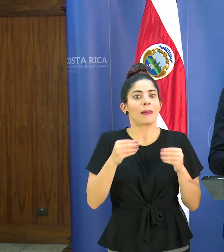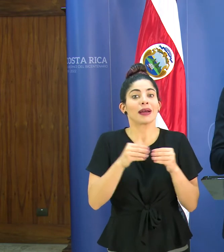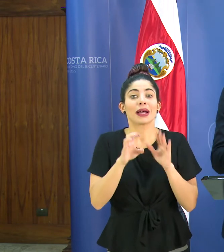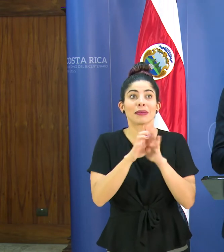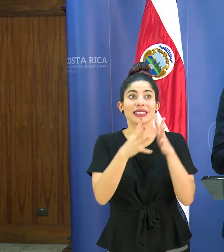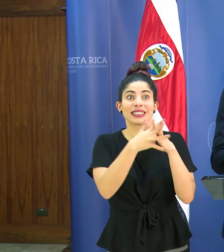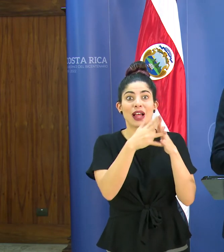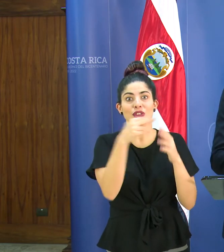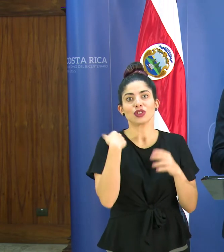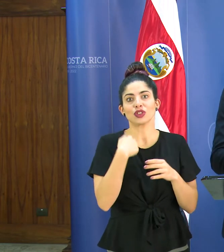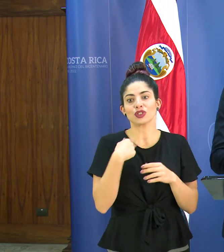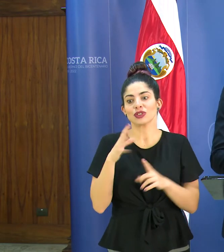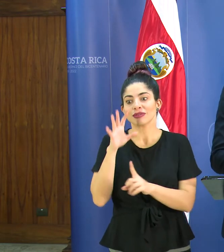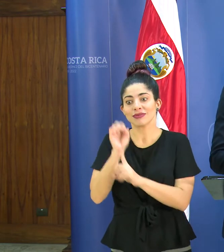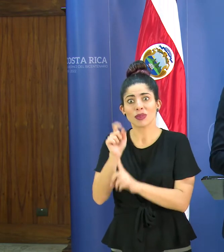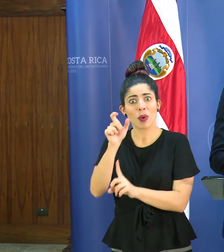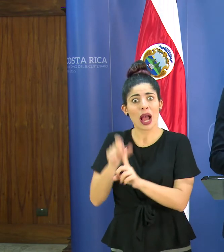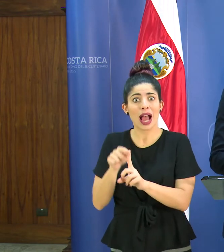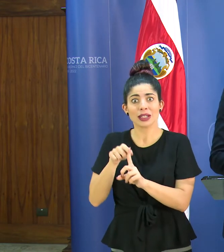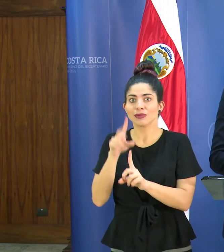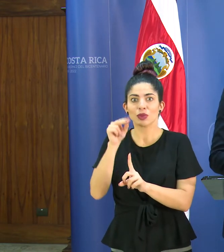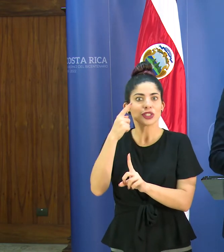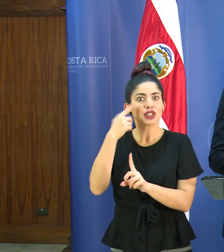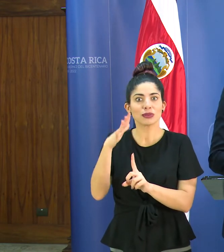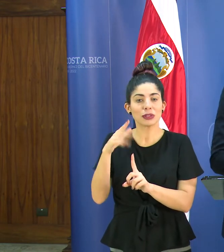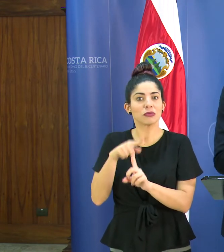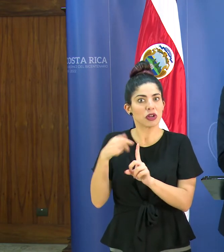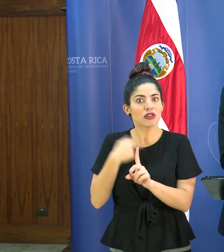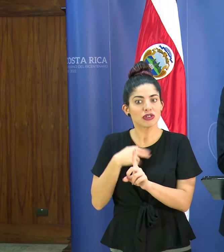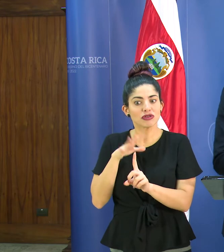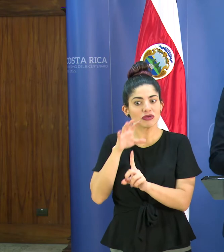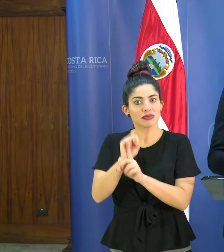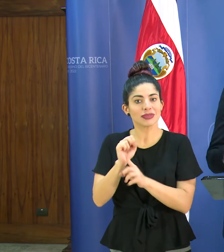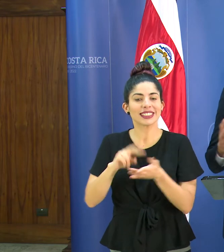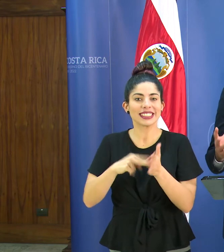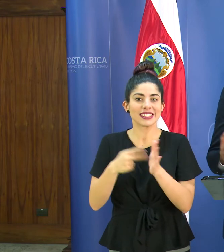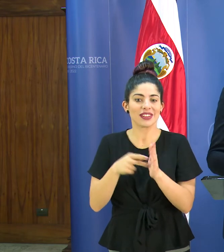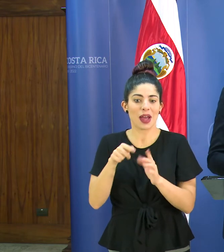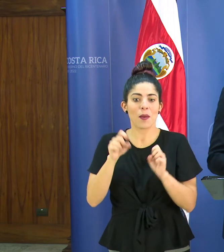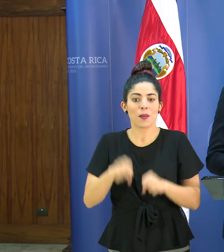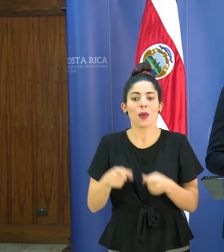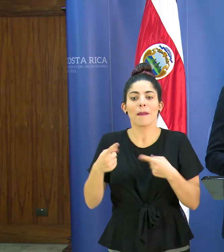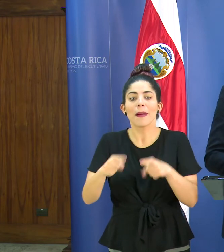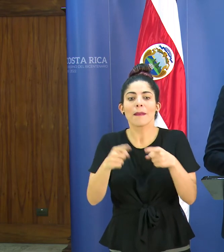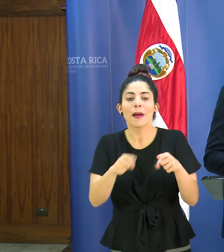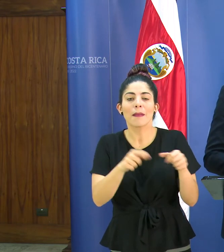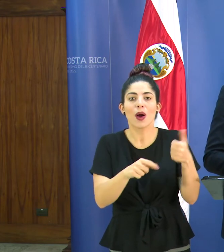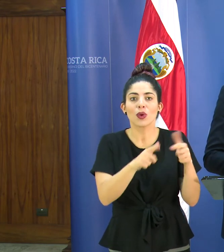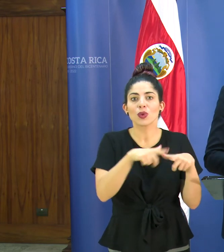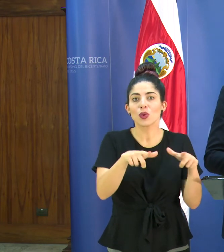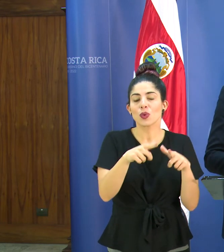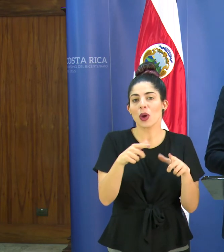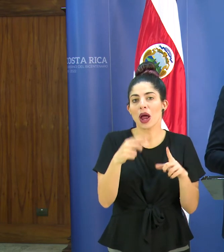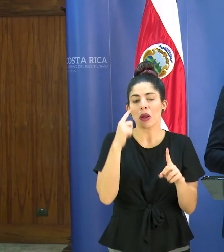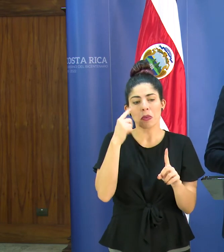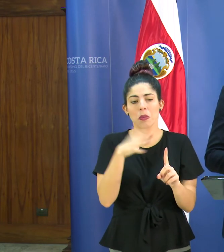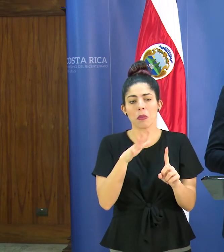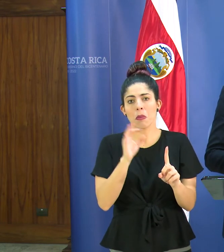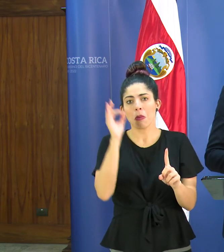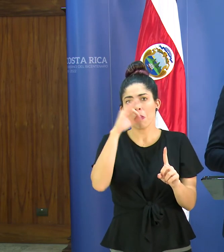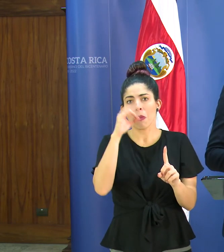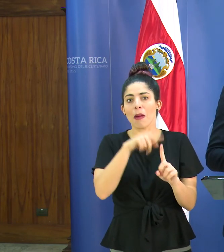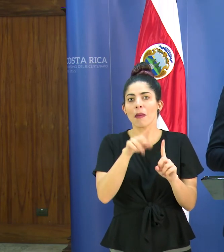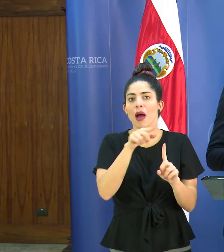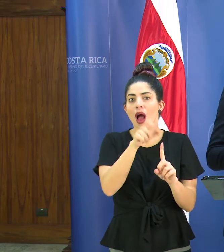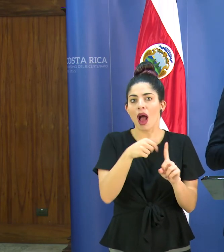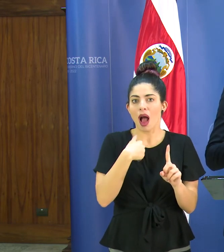estadounidenses y detectamos un caso que ni siquiera era un caso sospechoso y eso lo que nos dice es que eso puede estar ocurriendo en otros lugares entonces por eso es que yo digo que no